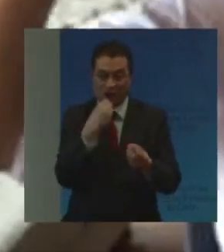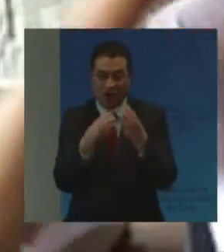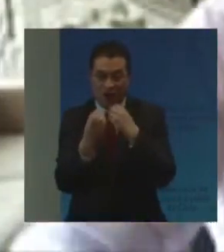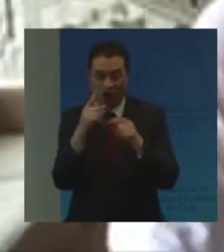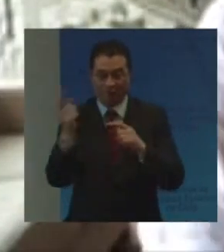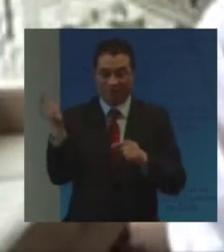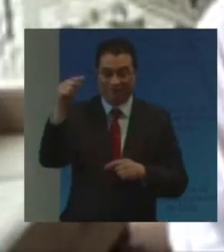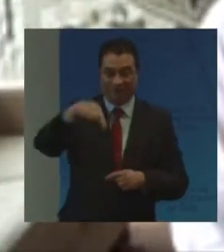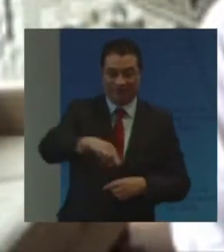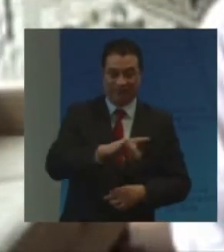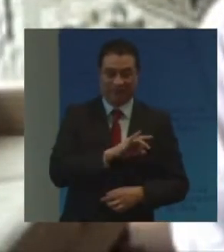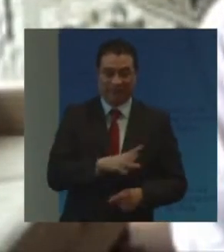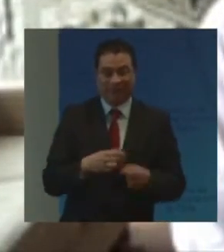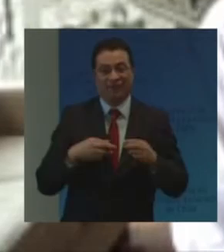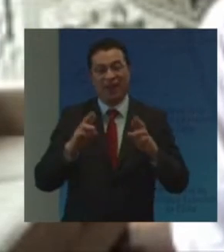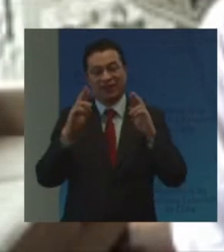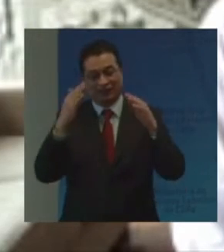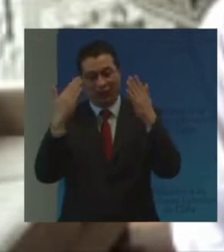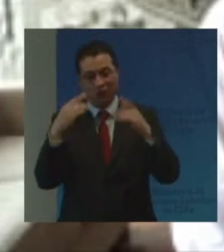gracias Saludos especiales